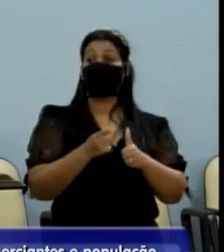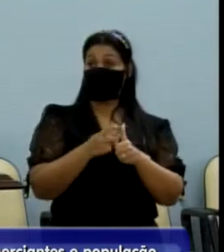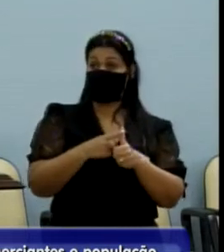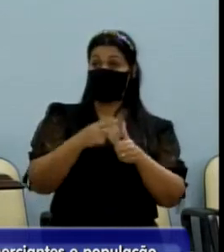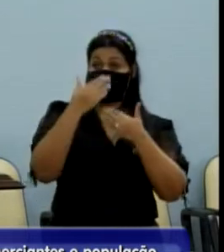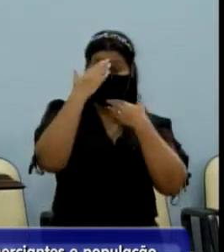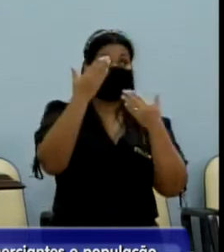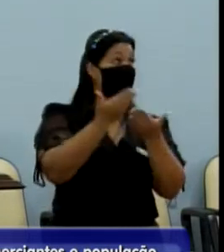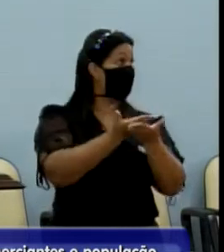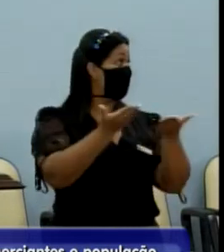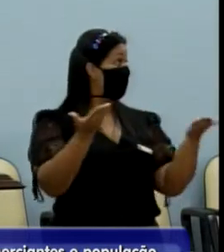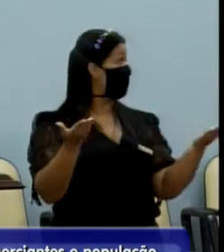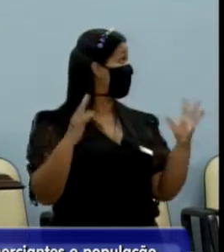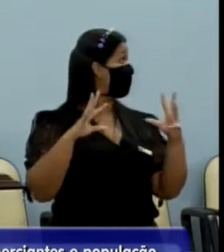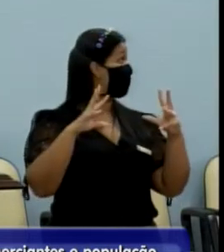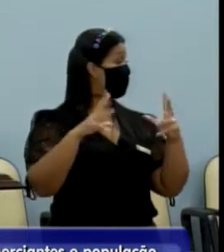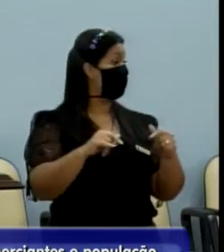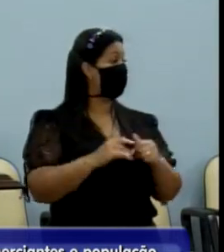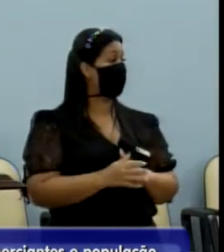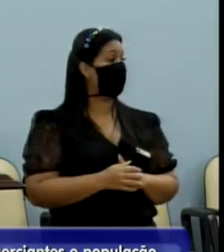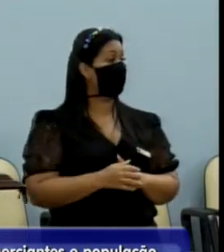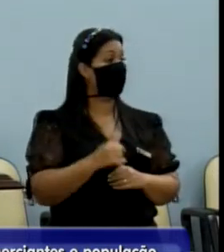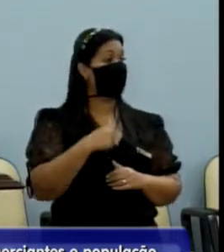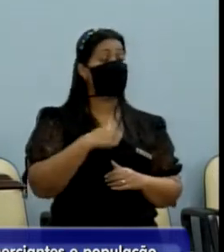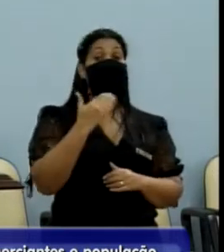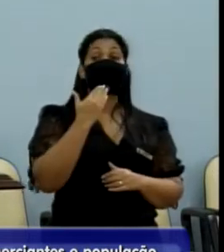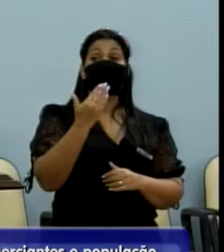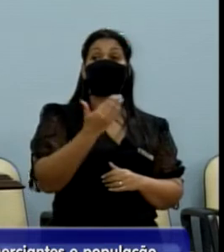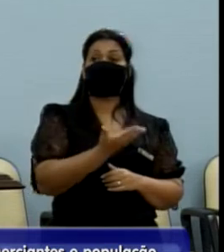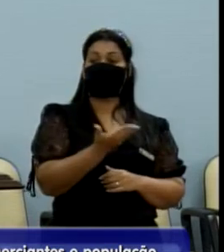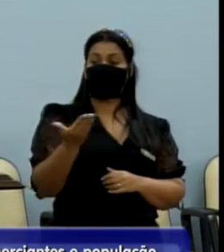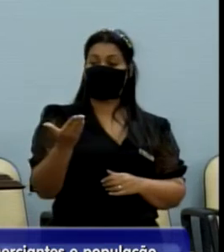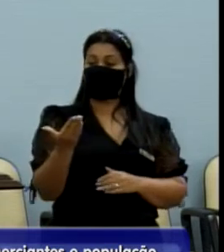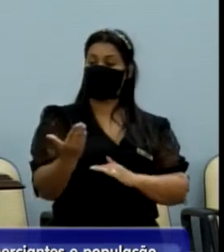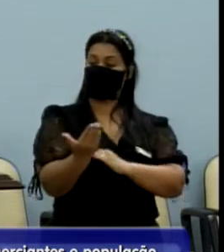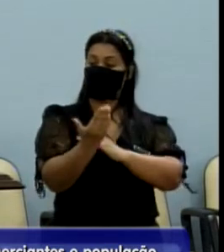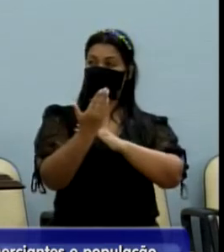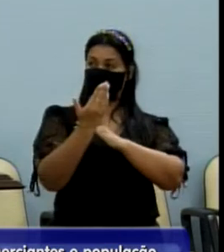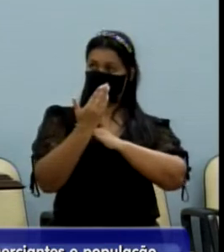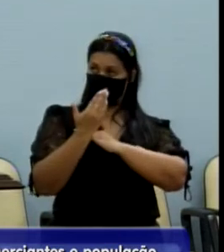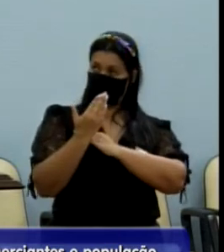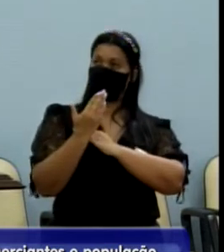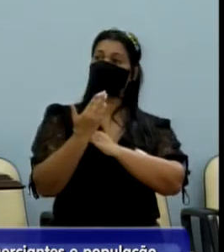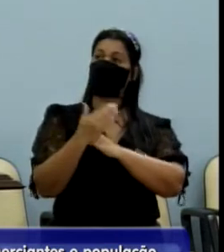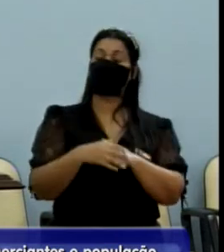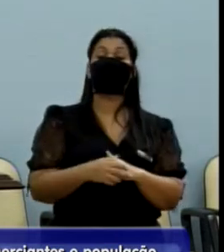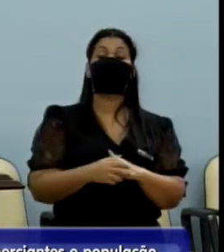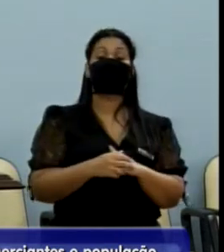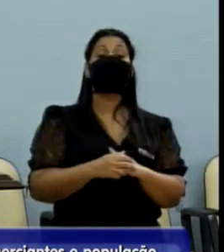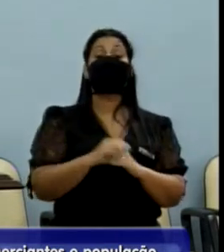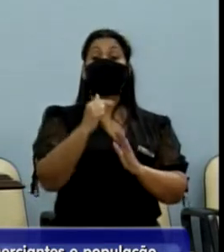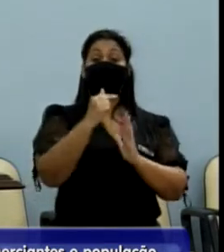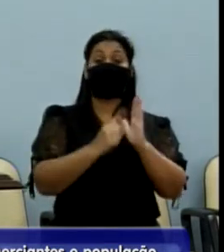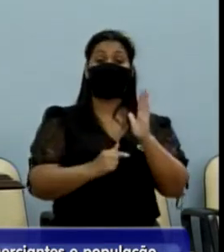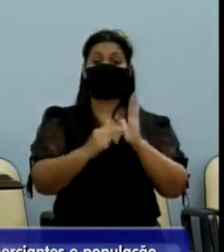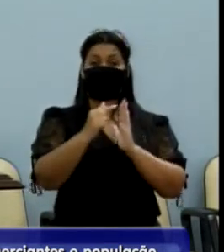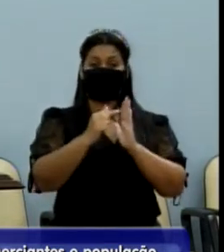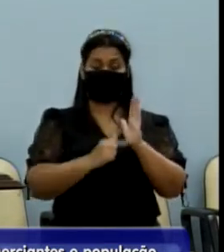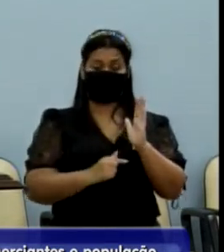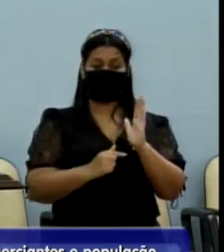agradecer a vocês todos. Quando eu pedi para vocês me ajudarem a quebrar o veto do